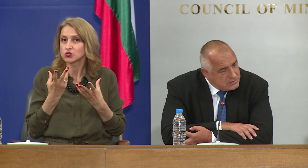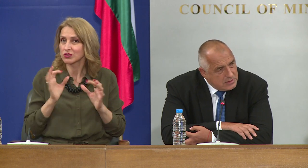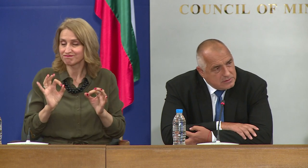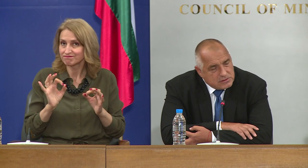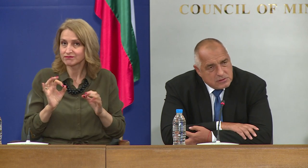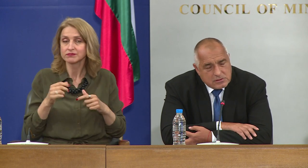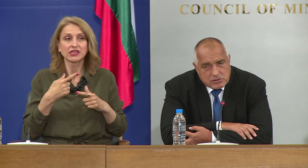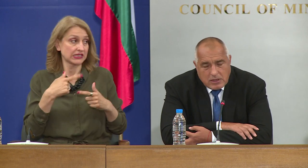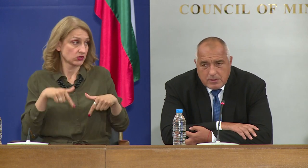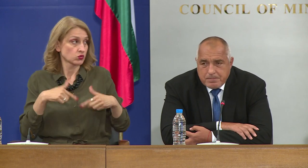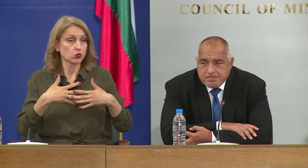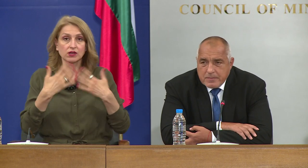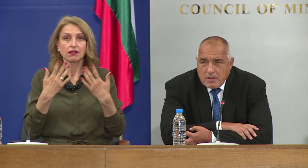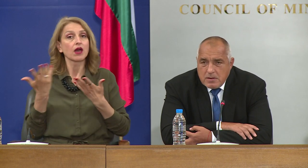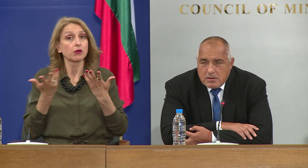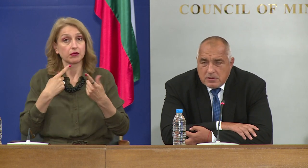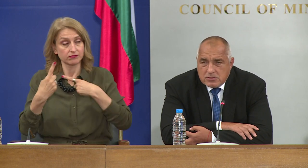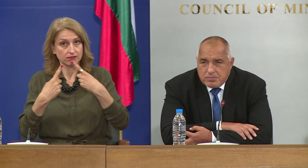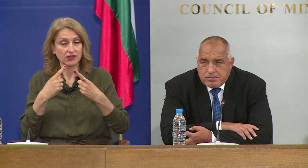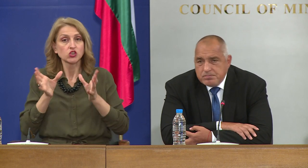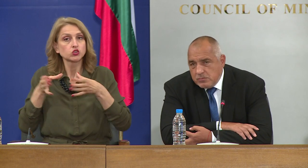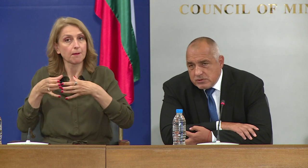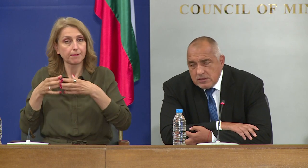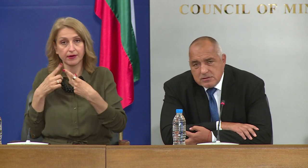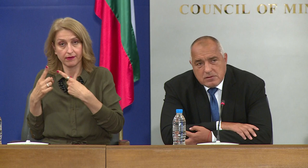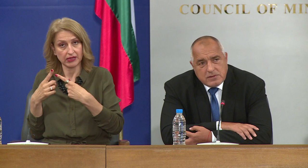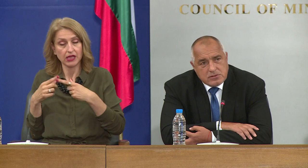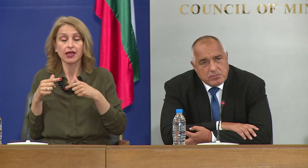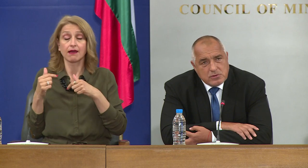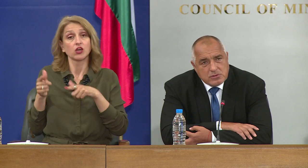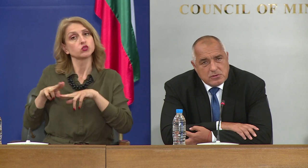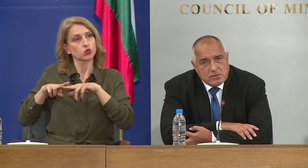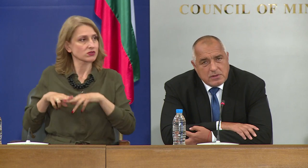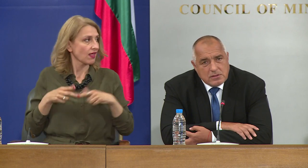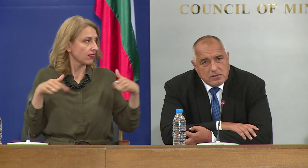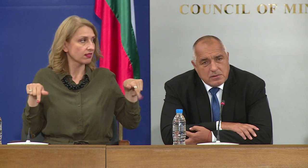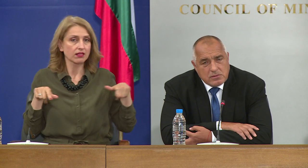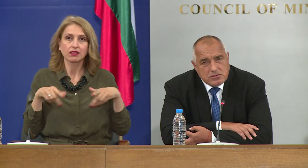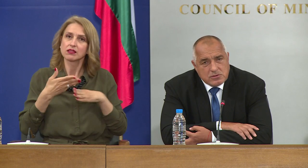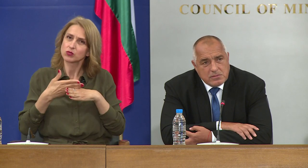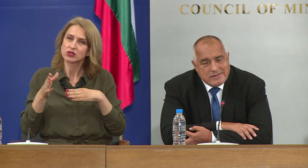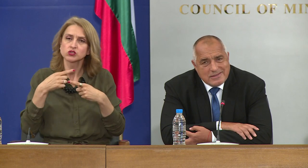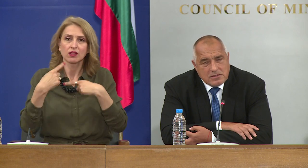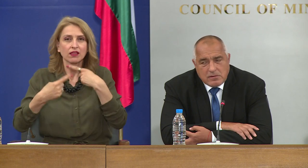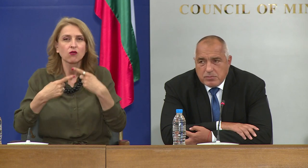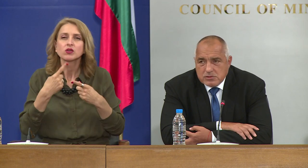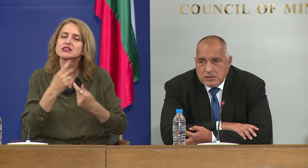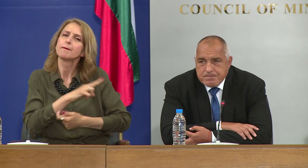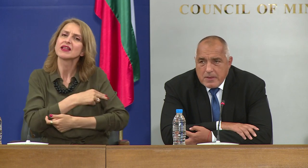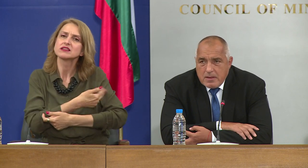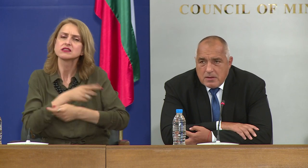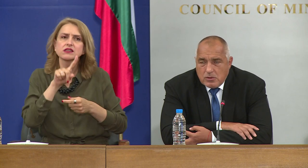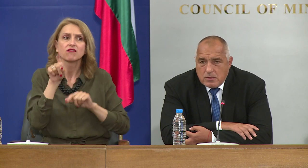проведахме заседание с щаба. Те ще останат, след това ще продължат да отговарят ако има някои чисто медицински